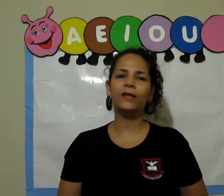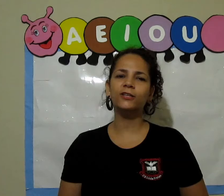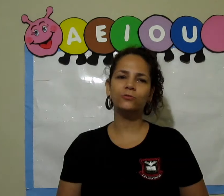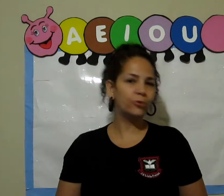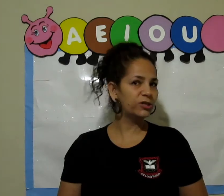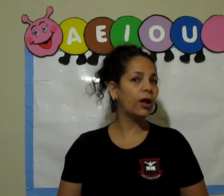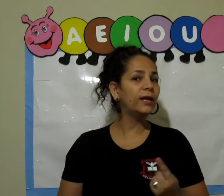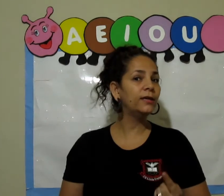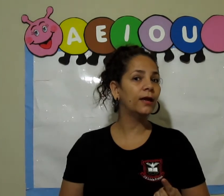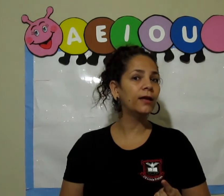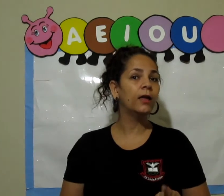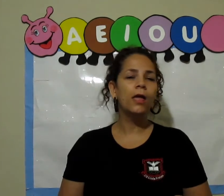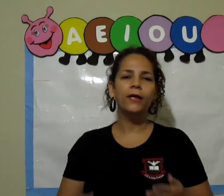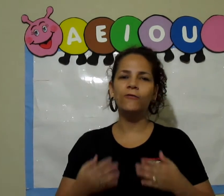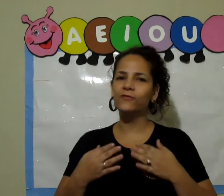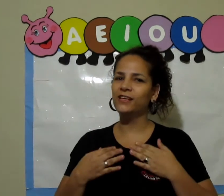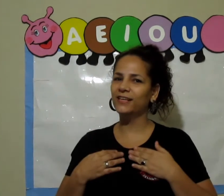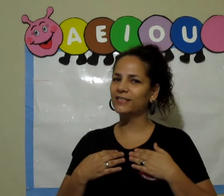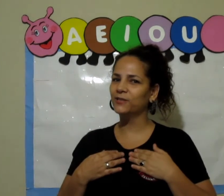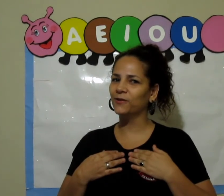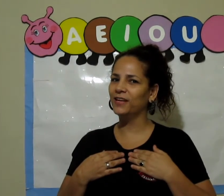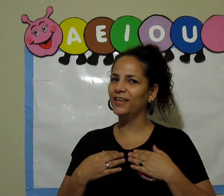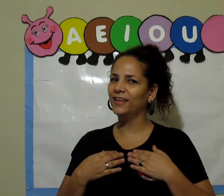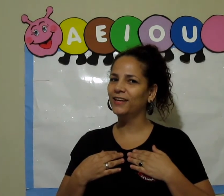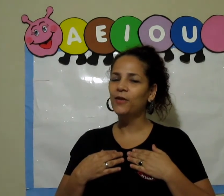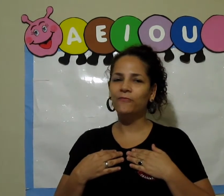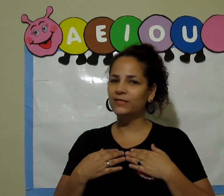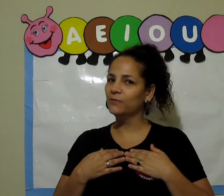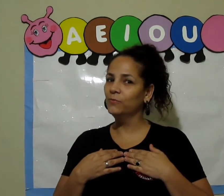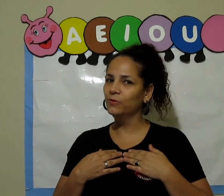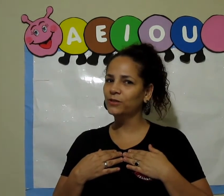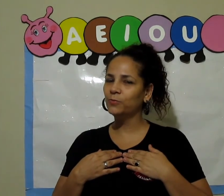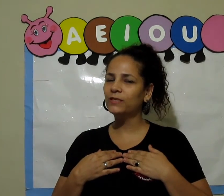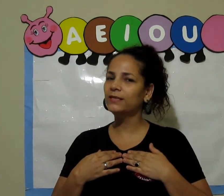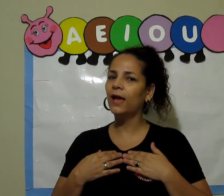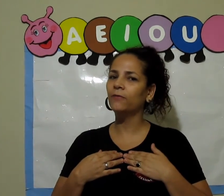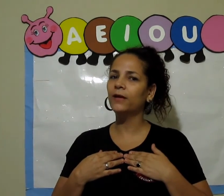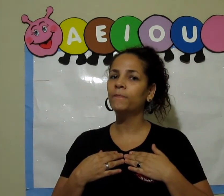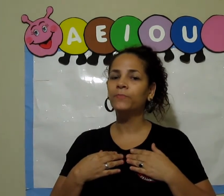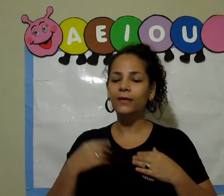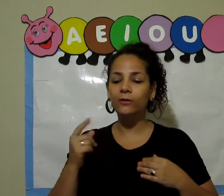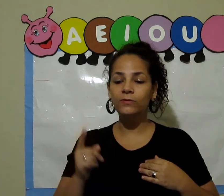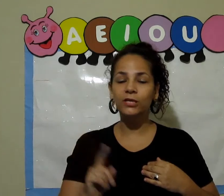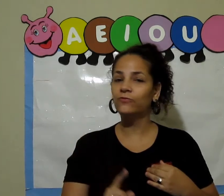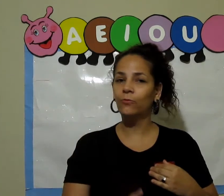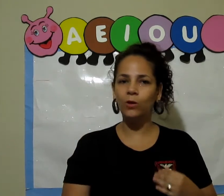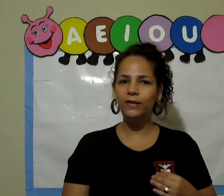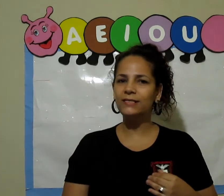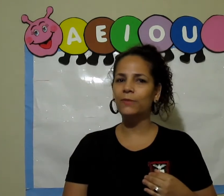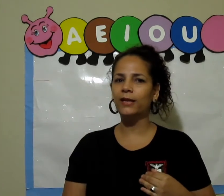a sua historinha, hein? Eu vou ler essa historinha. Vai ser muito especial, hein? Então, vocês, quando receberem